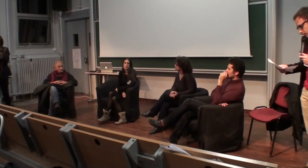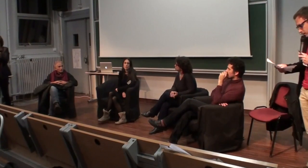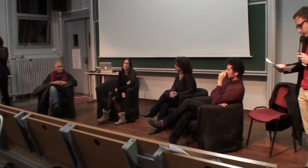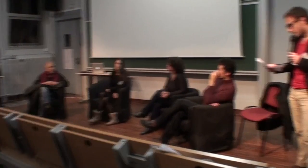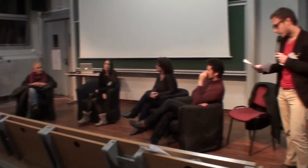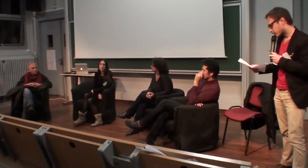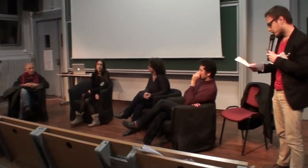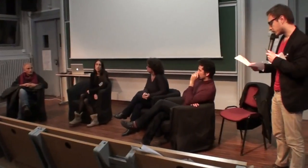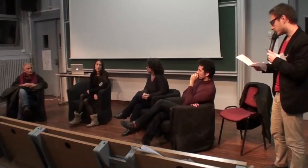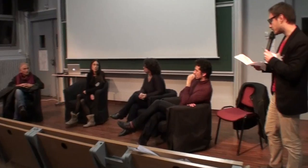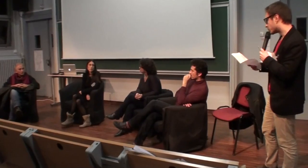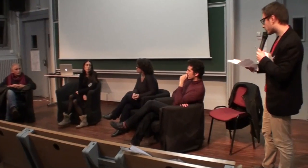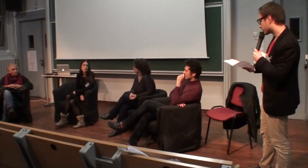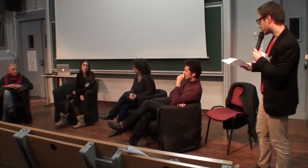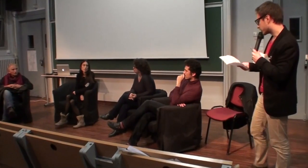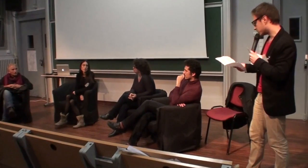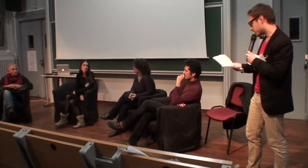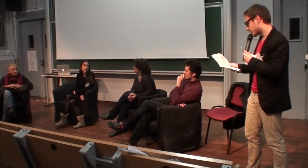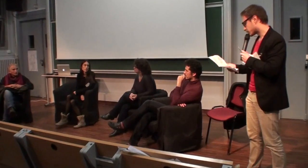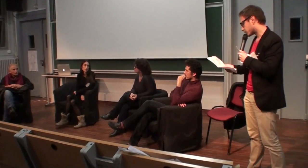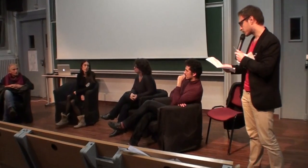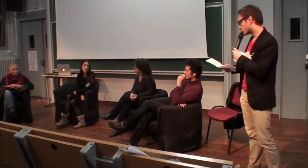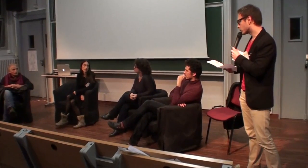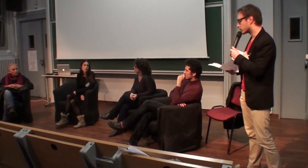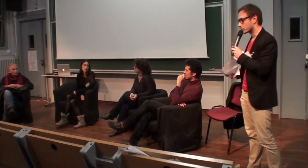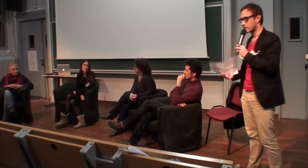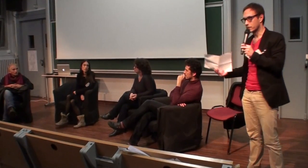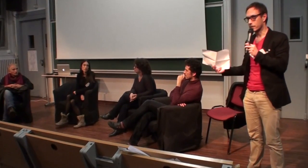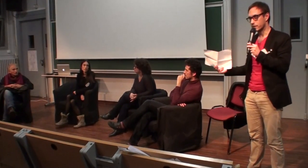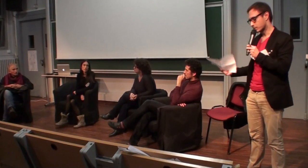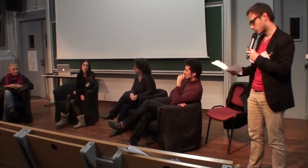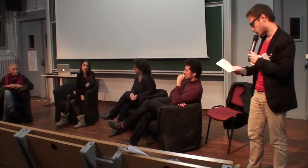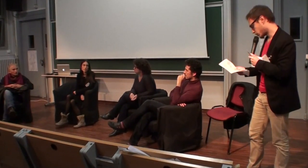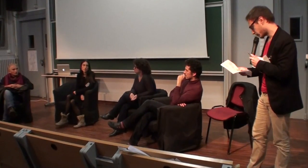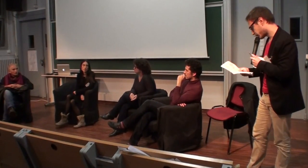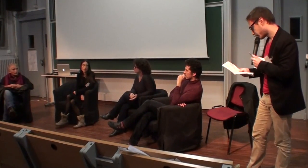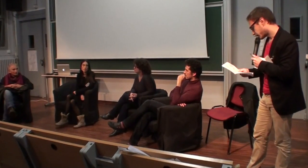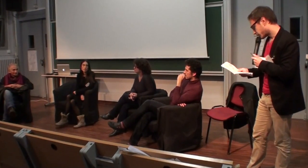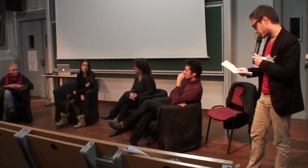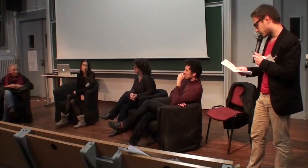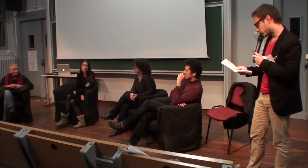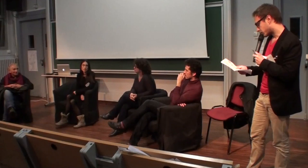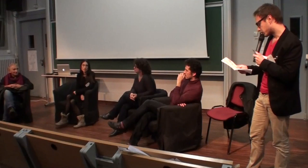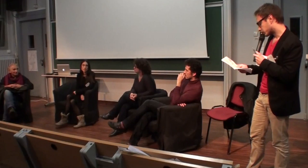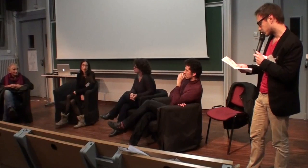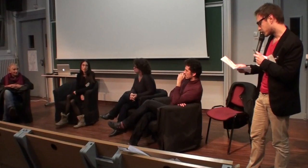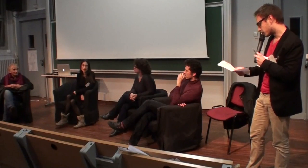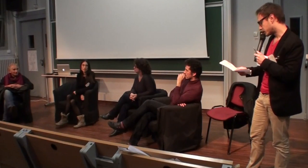Sarah est psychologue clinicienne et sourde, donc avec un S majuscule, psychologue